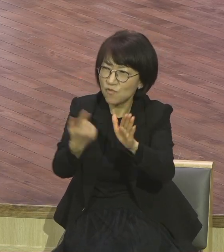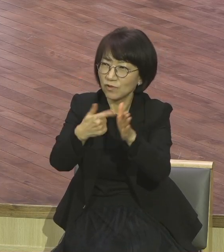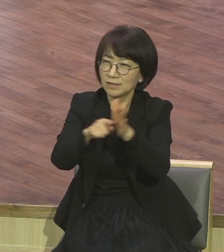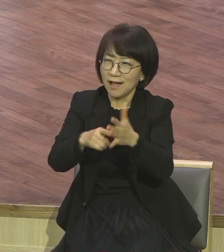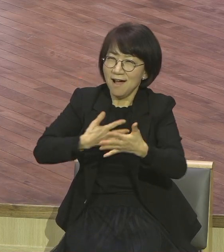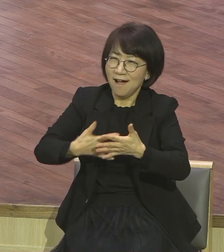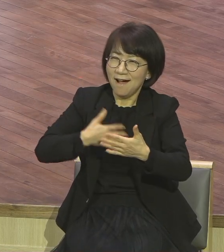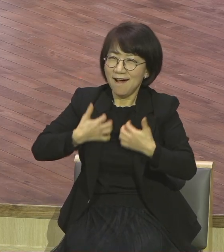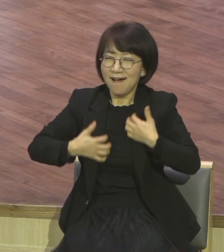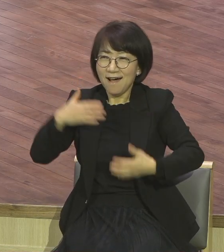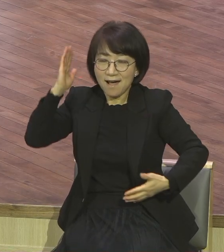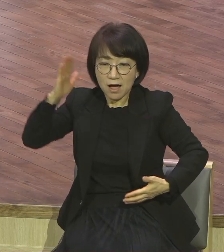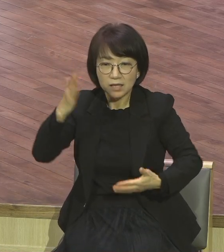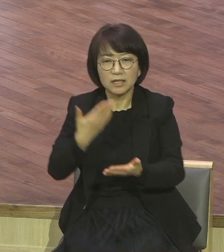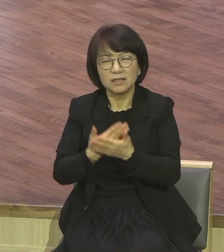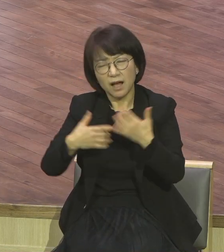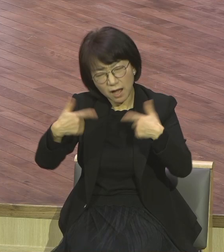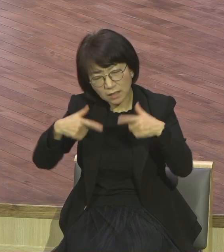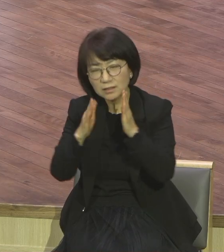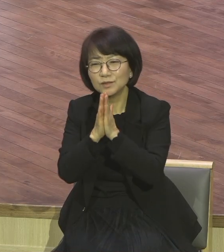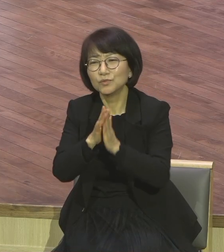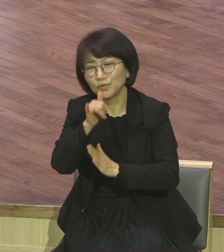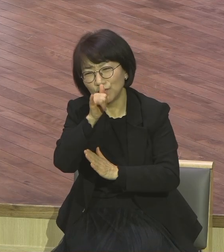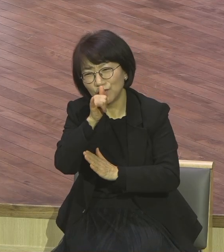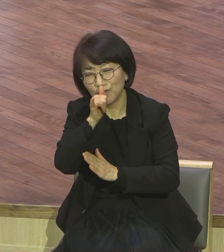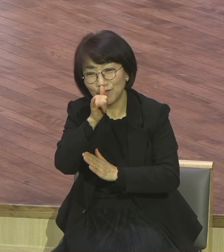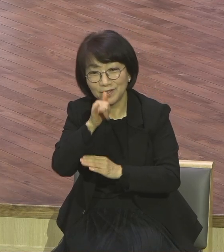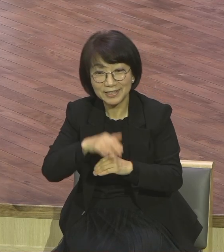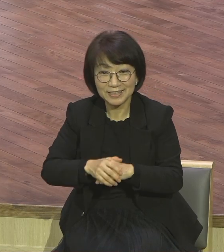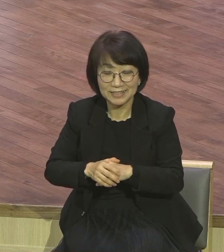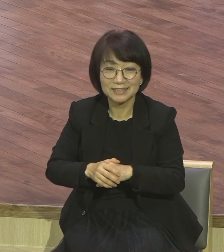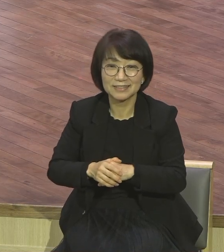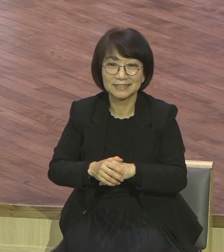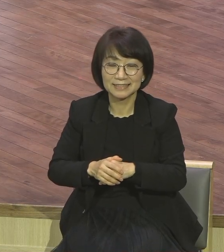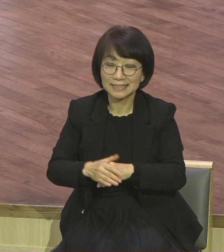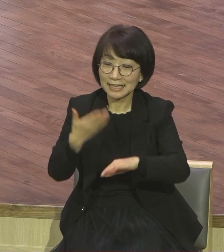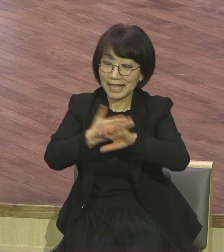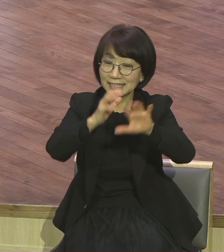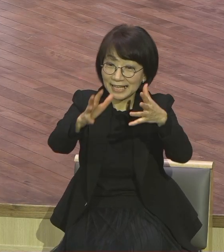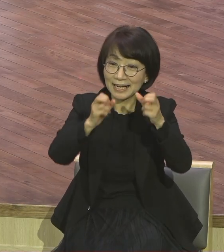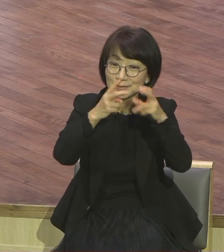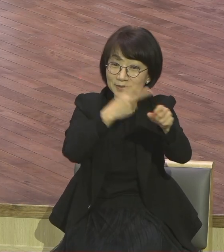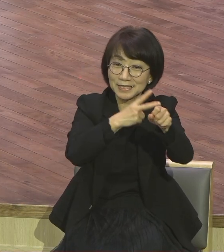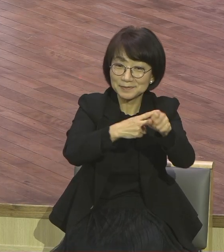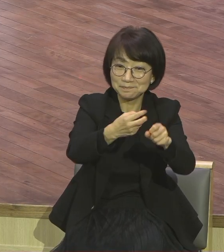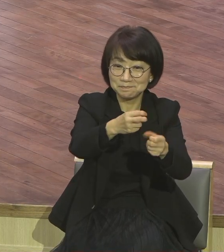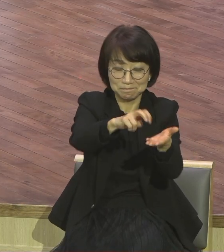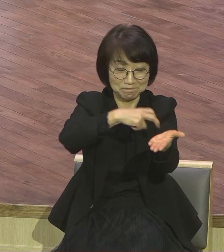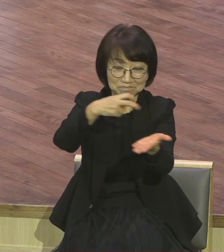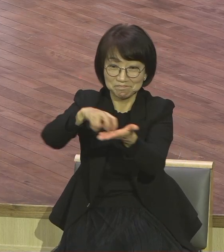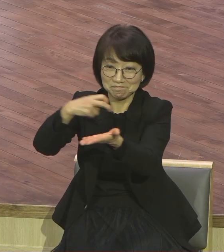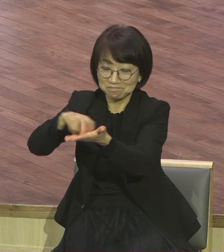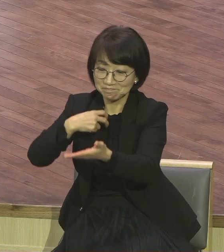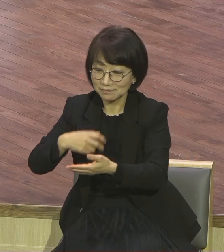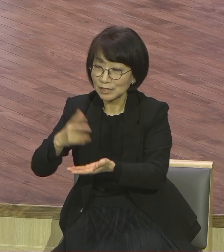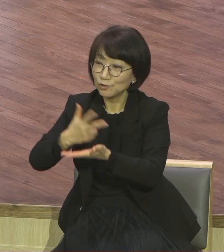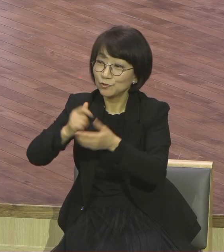설레입니다 외부에서 성교사들도 문자가 내놓아요 목사님 주일이 되면 설레입니다 목사님 말씀을